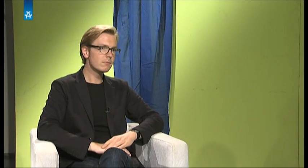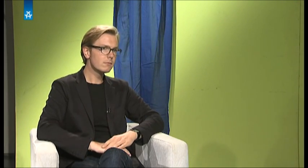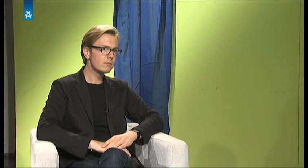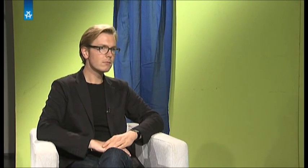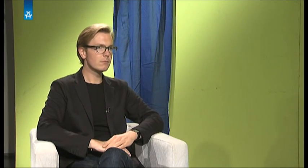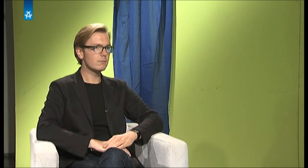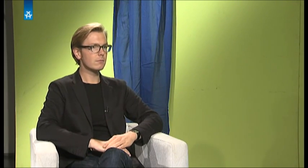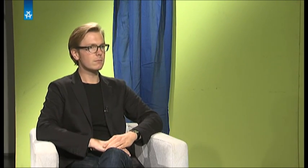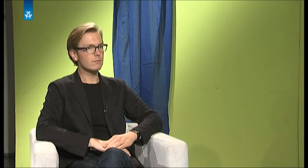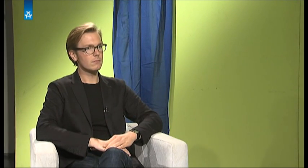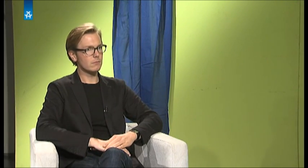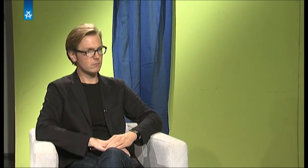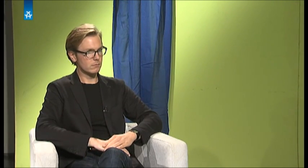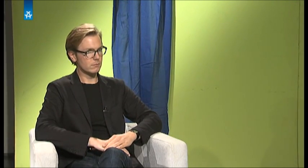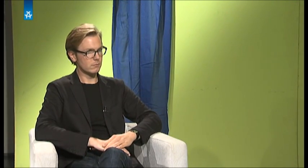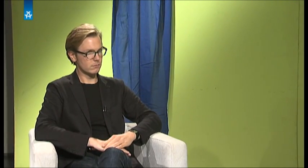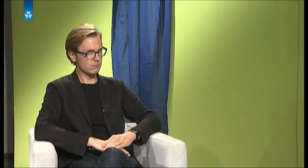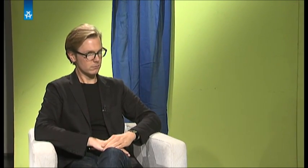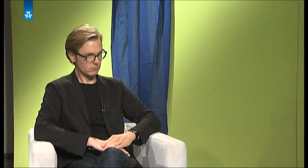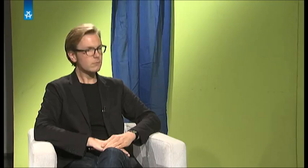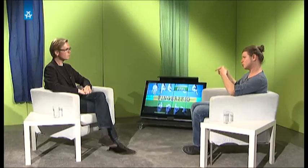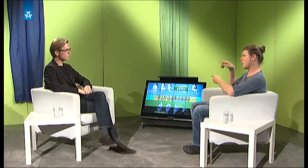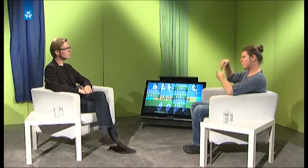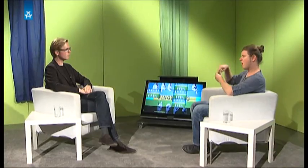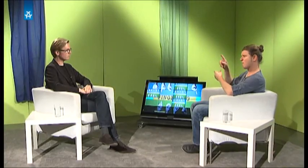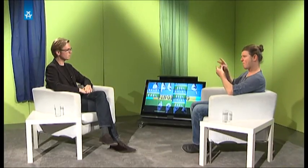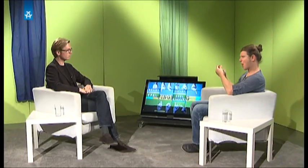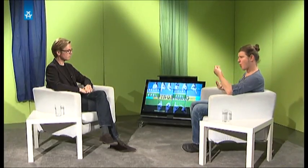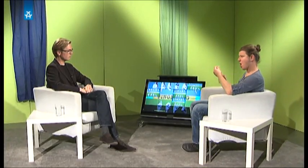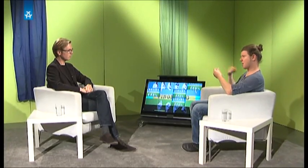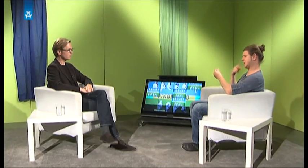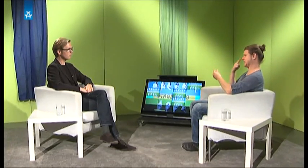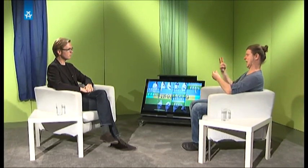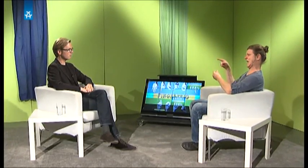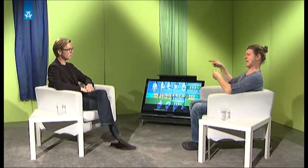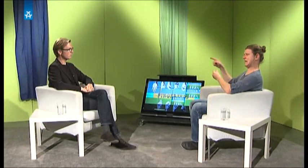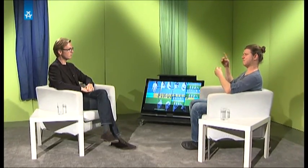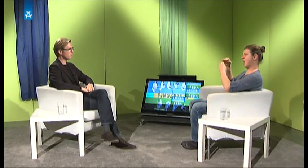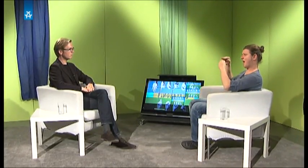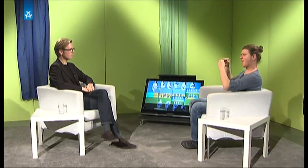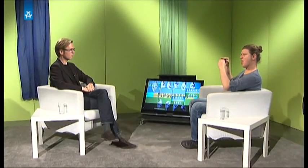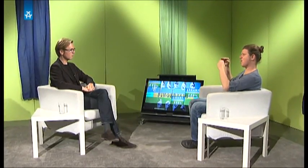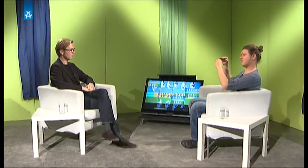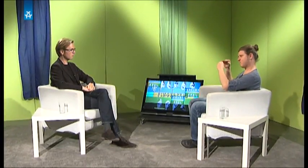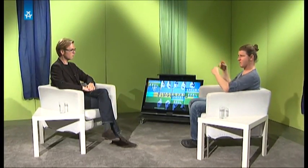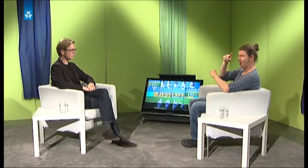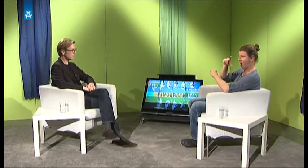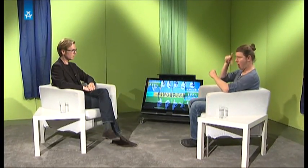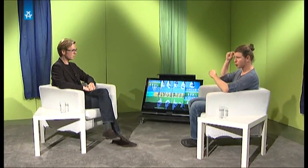Wenn es um das Bilinguale geht, weiß ich nicht. In Deutschland habe ich das Gefühl, das Niveau ist noch nicht so hoch. Ist das Niveau in den